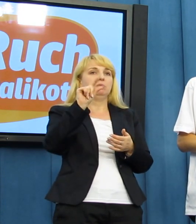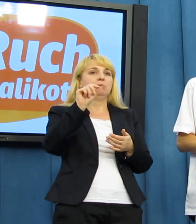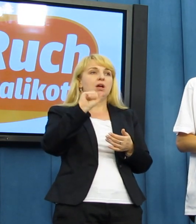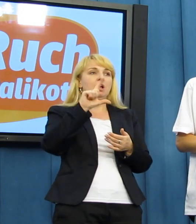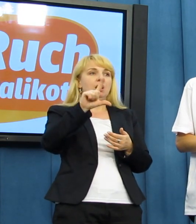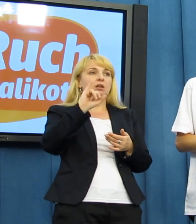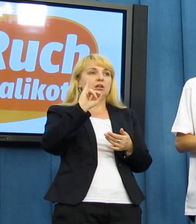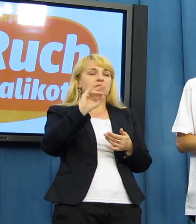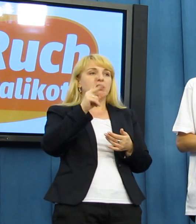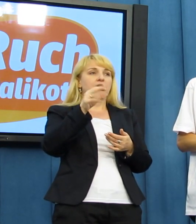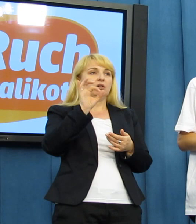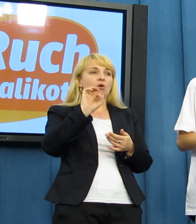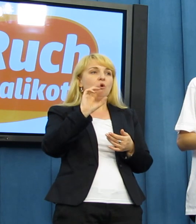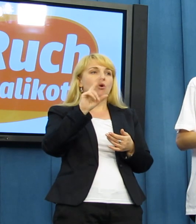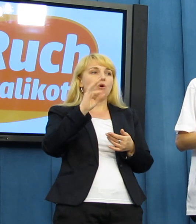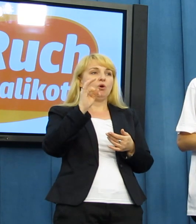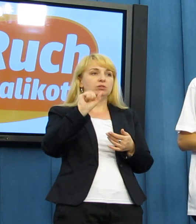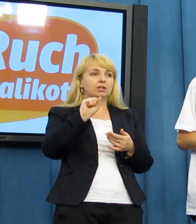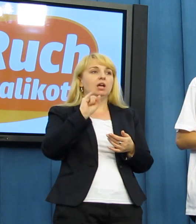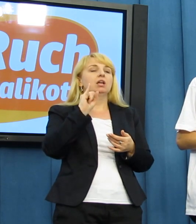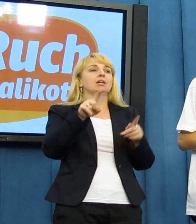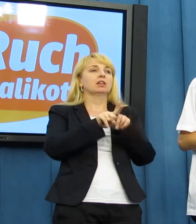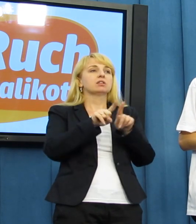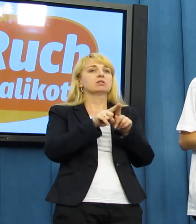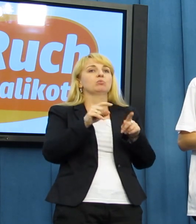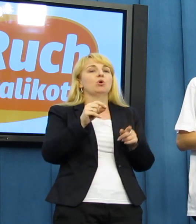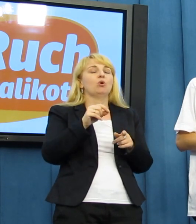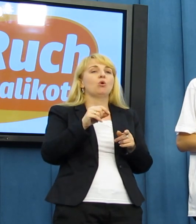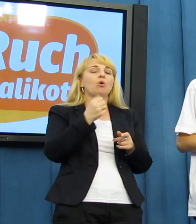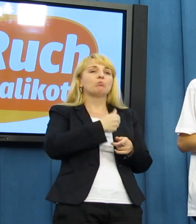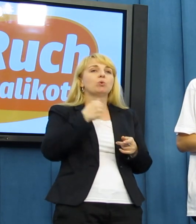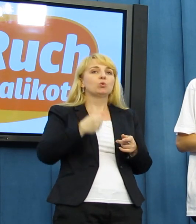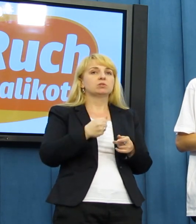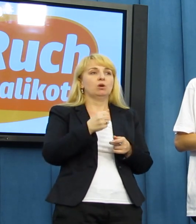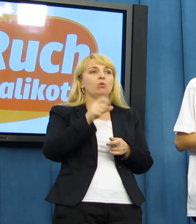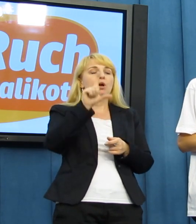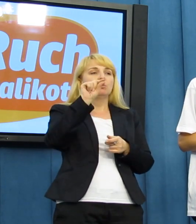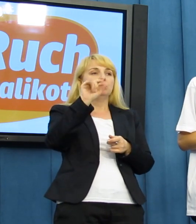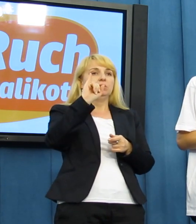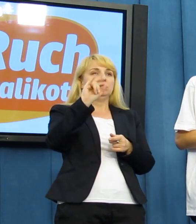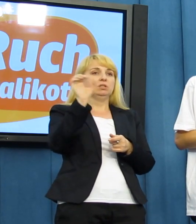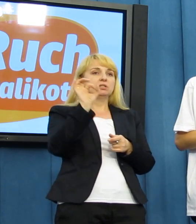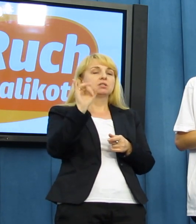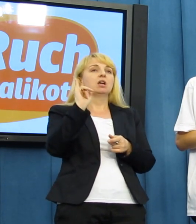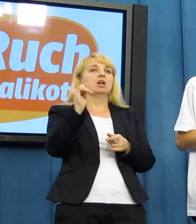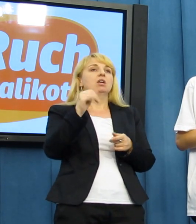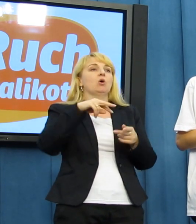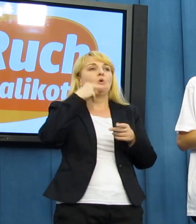jeden poseł PiSu, gdzie napisał sobie, że nie życzy od naszych kolegów i koleżanek takich demagogii.